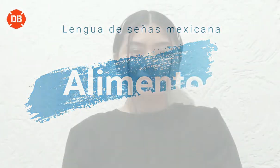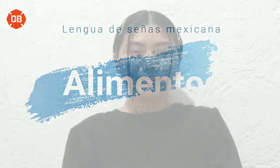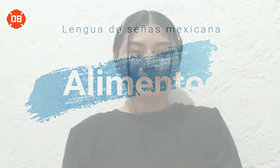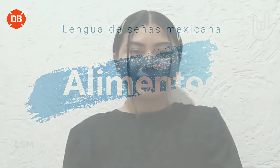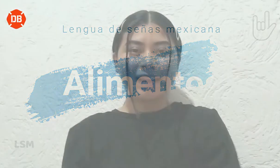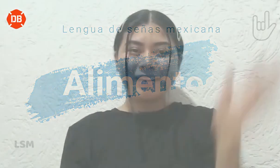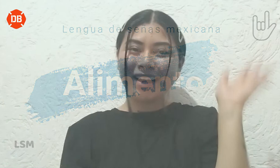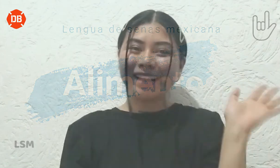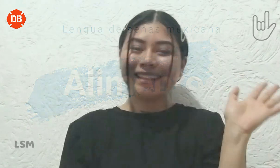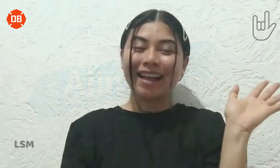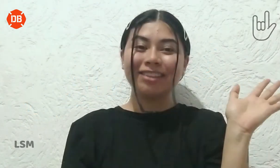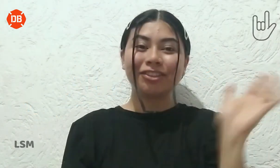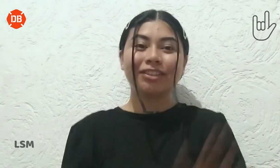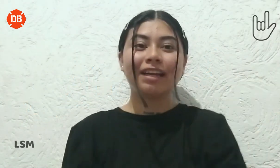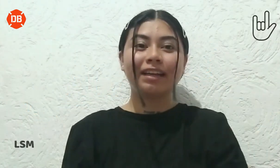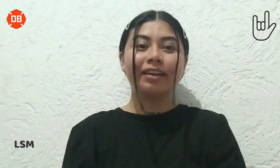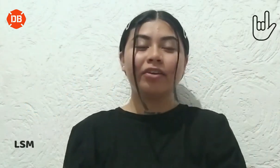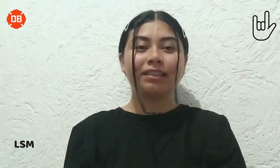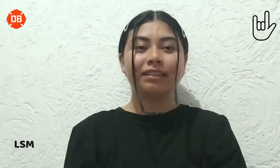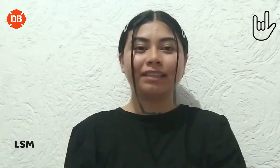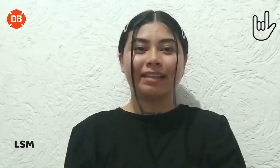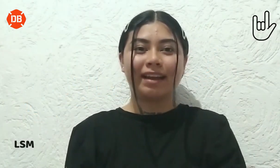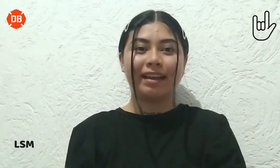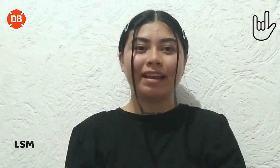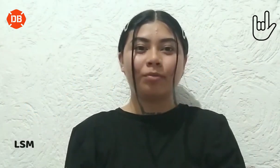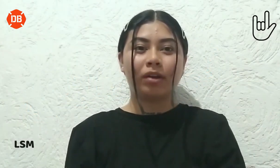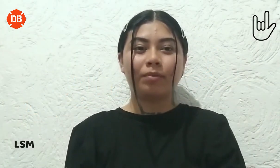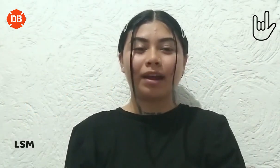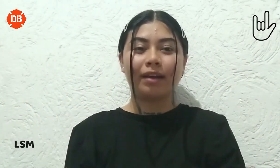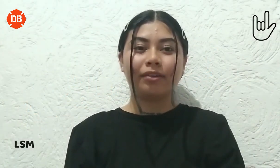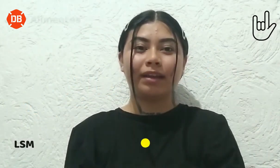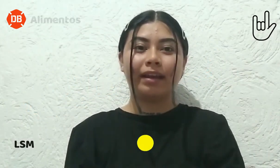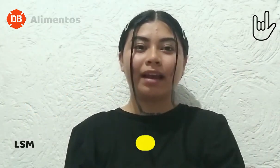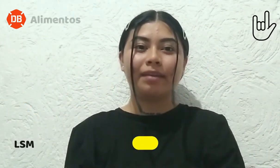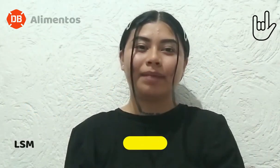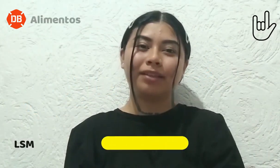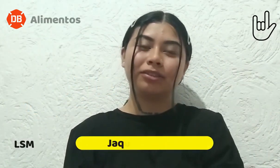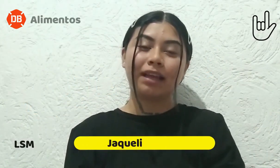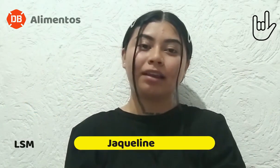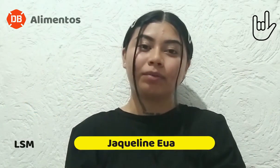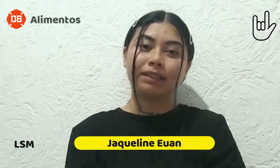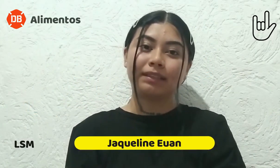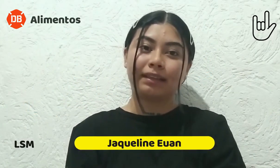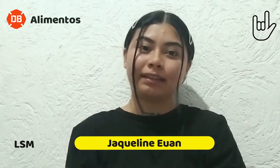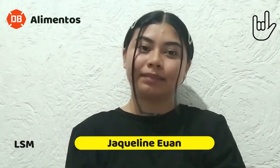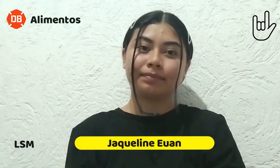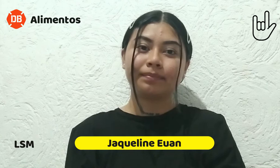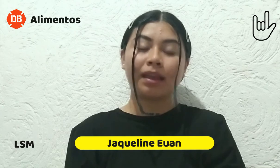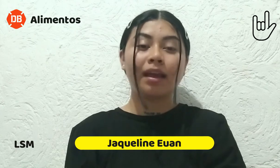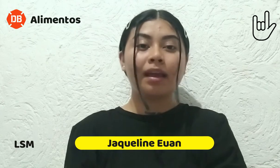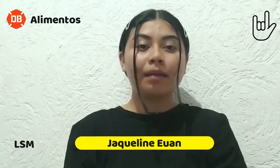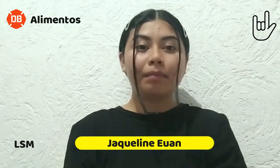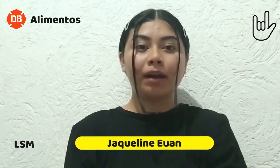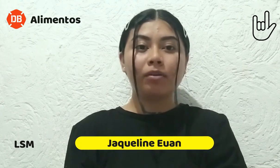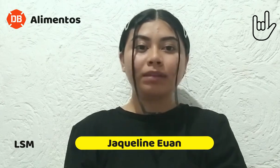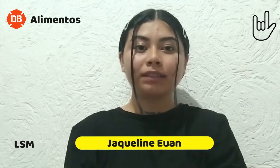¡Hola! ¿Qué tal? Yo soy Jackie y hoy les enseñaré el vocabulario de alimentos en lenguas de señas. Para comenzar